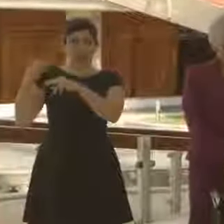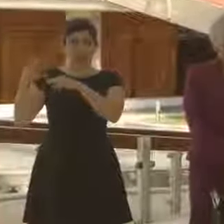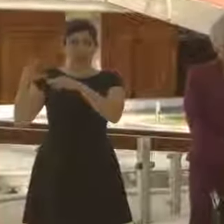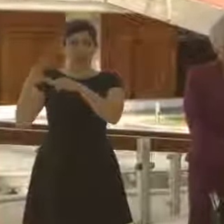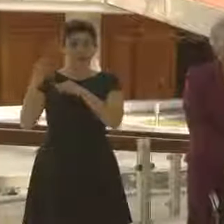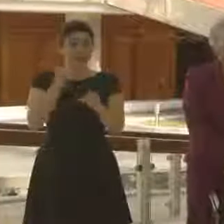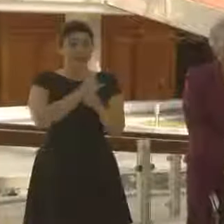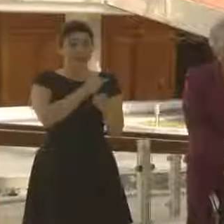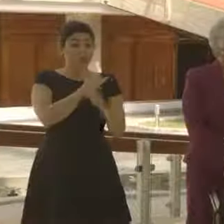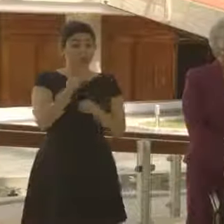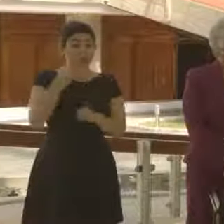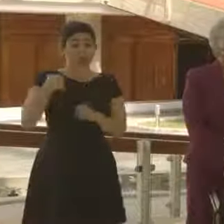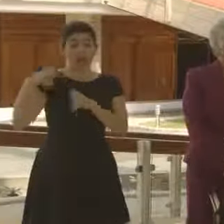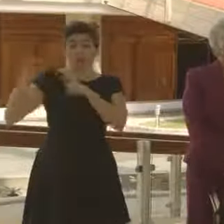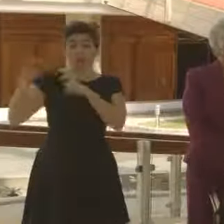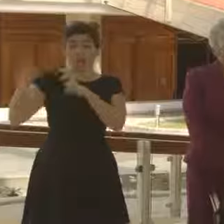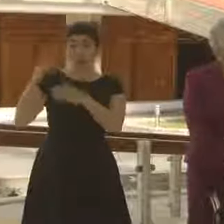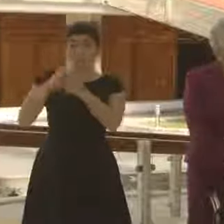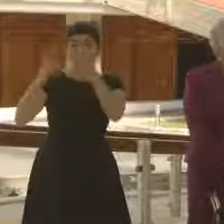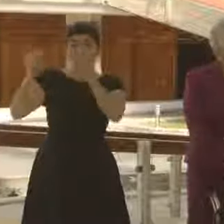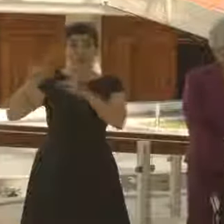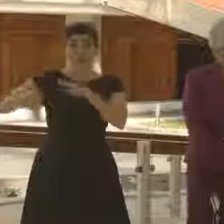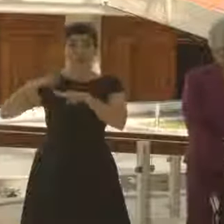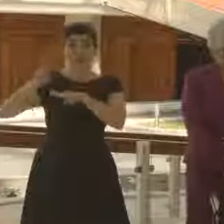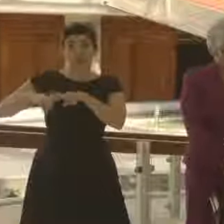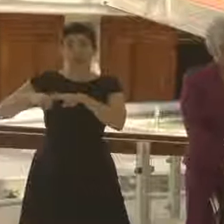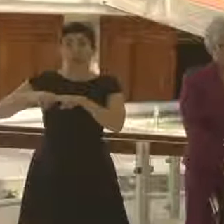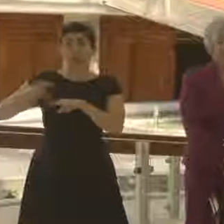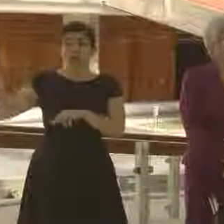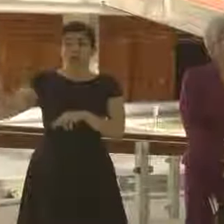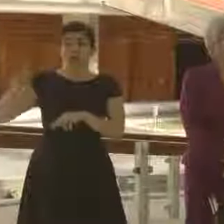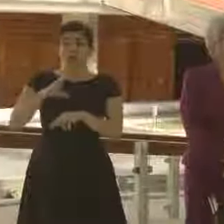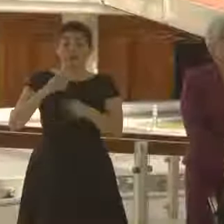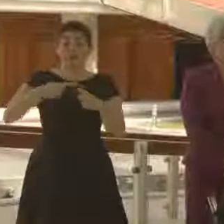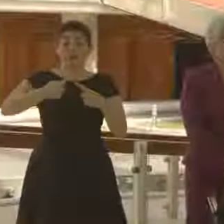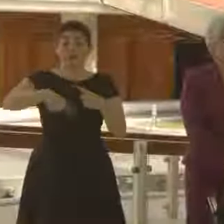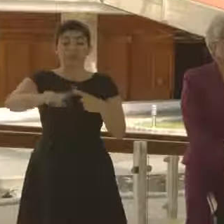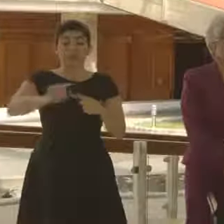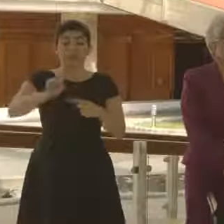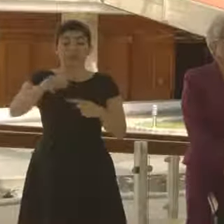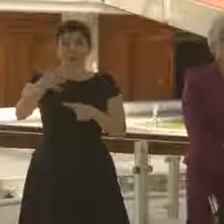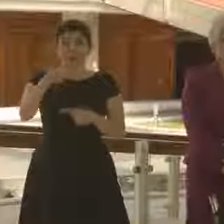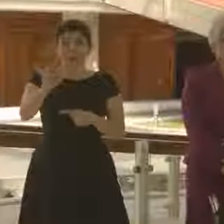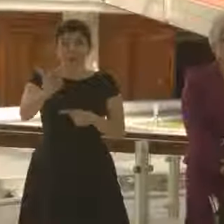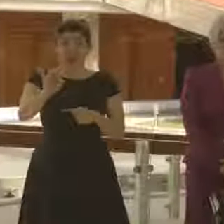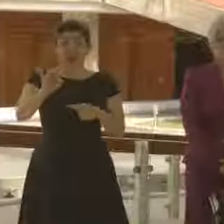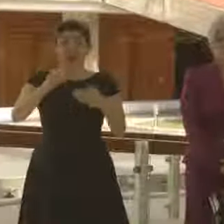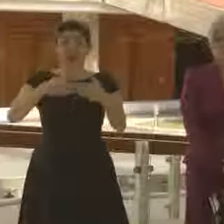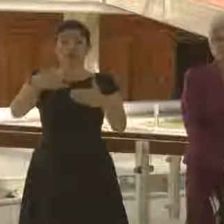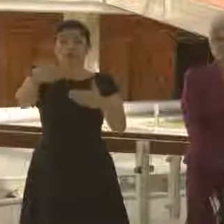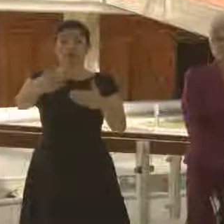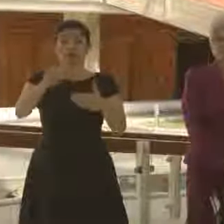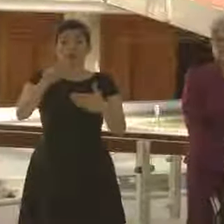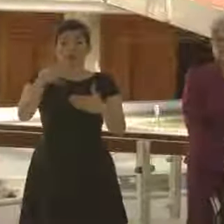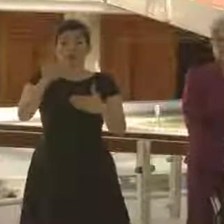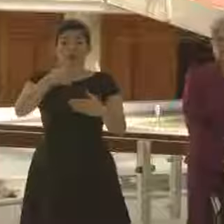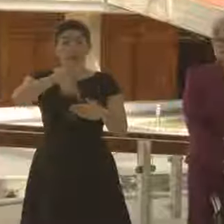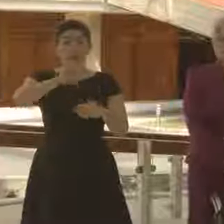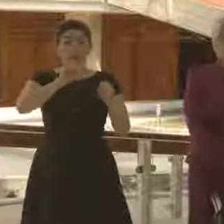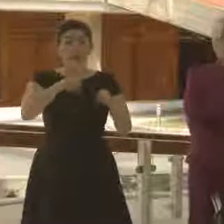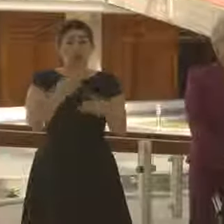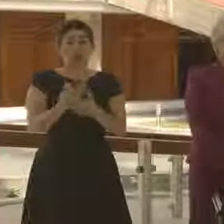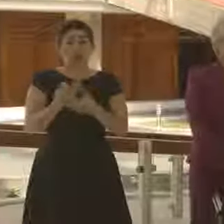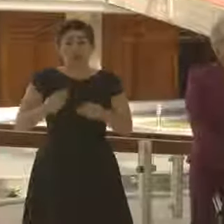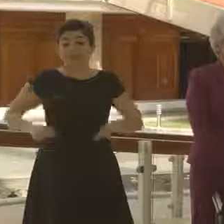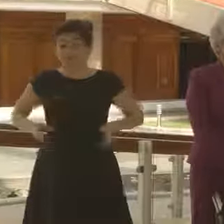reciben transferencias del presupuesto nacional para que durante el 2018 y el 2019 puedan financiar